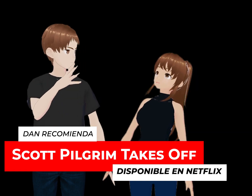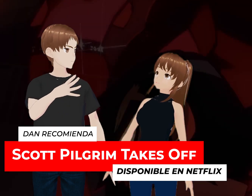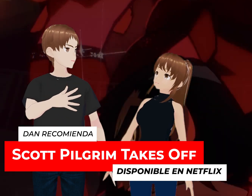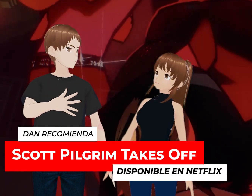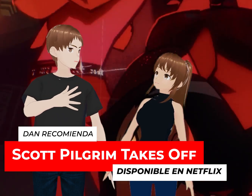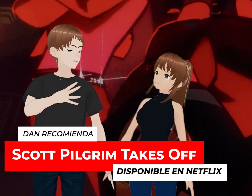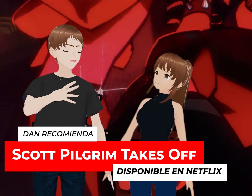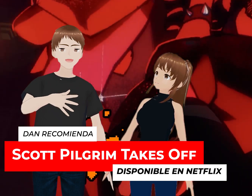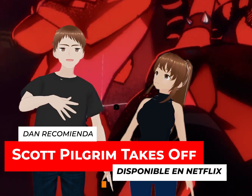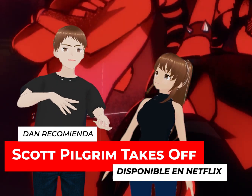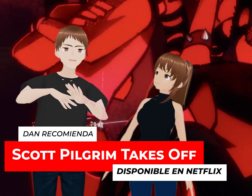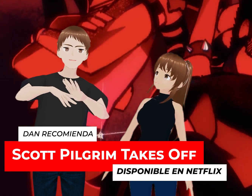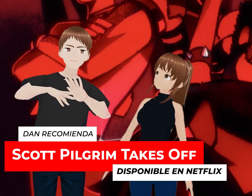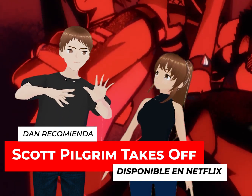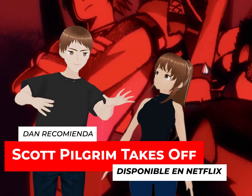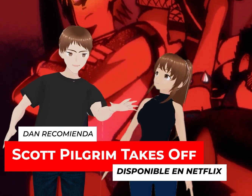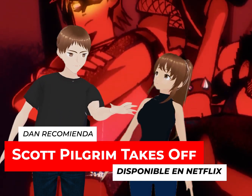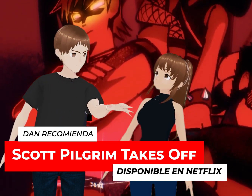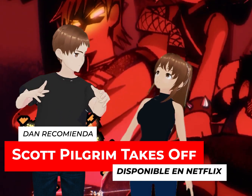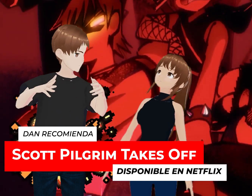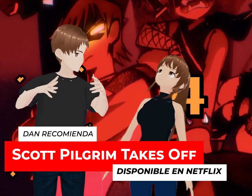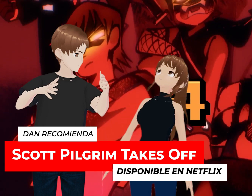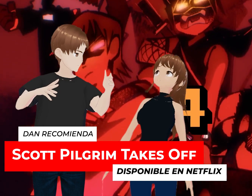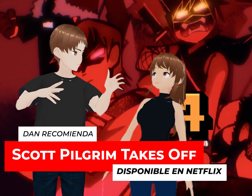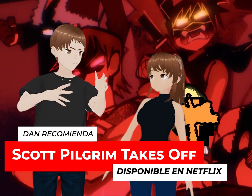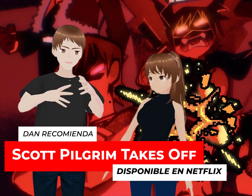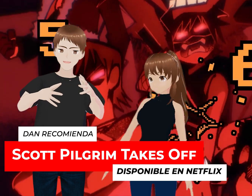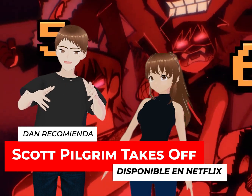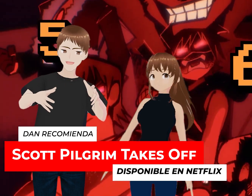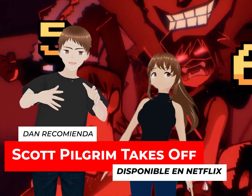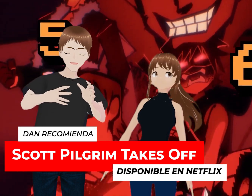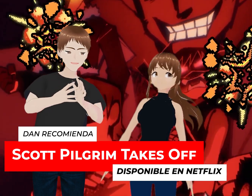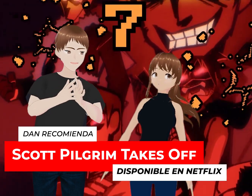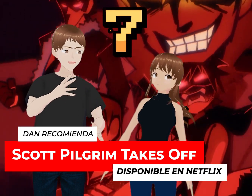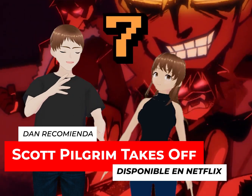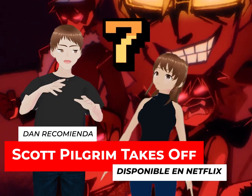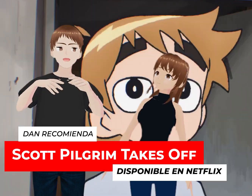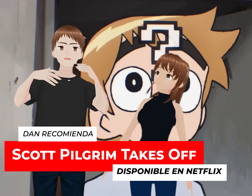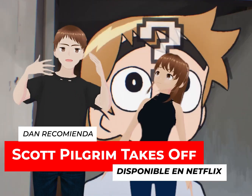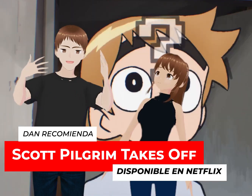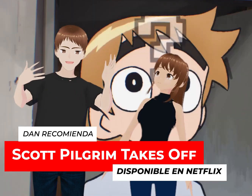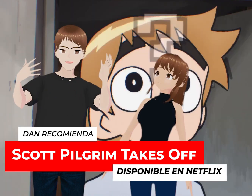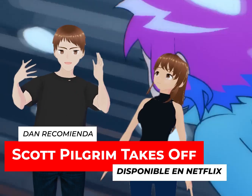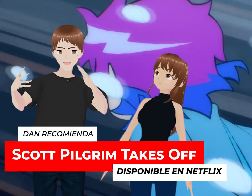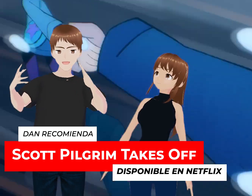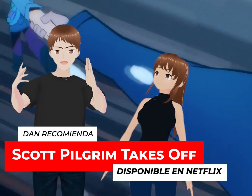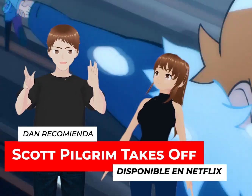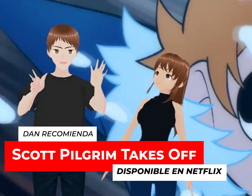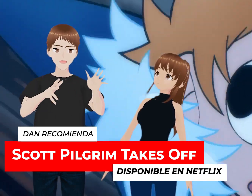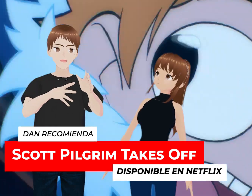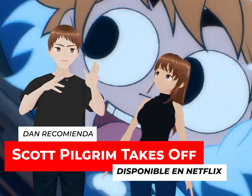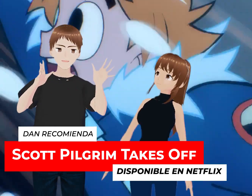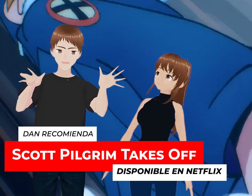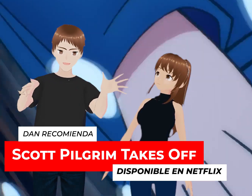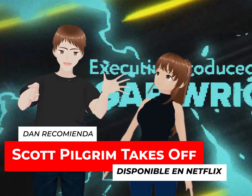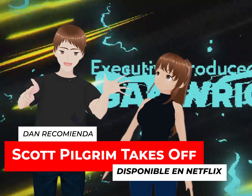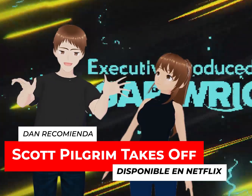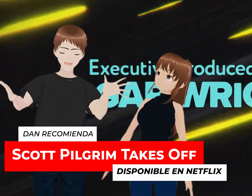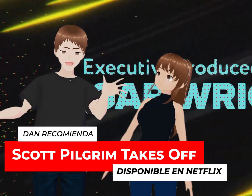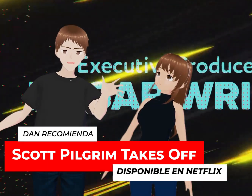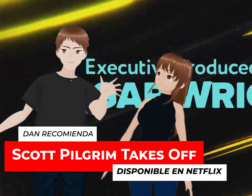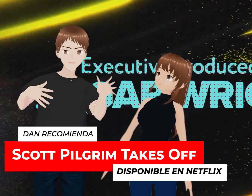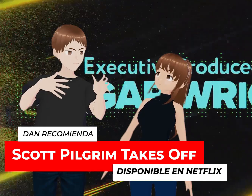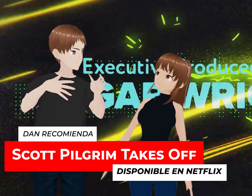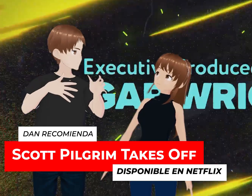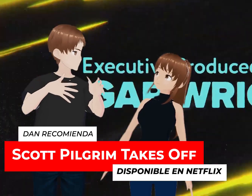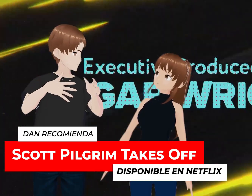Y me emociona mucho, técnicamente es la misma historia, va a ser narrada como una serie donde vas a tener más desarrollo en cada uno de los personajes,